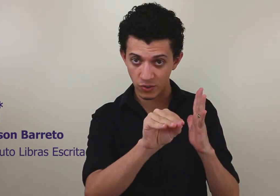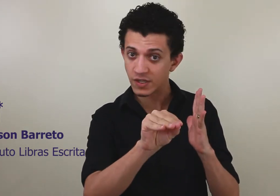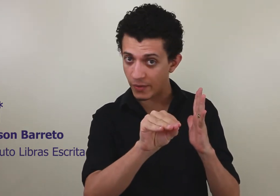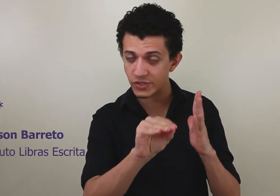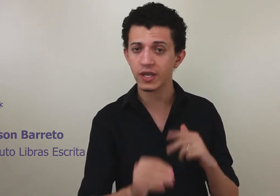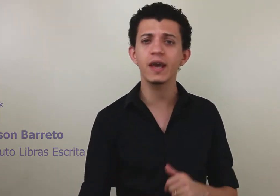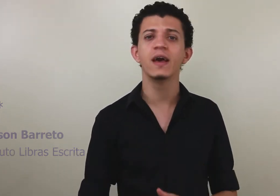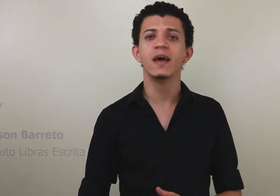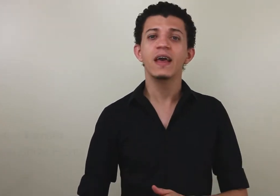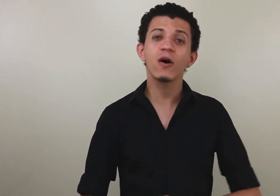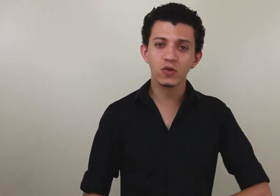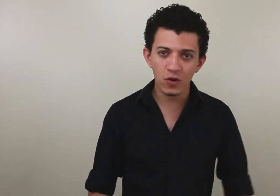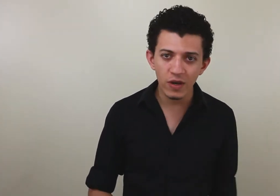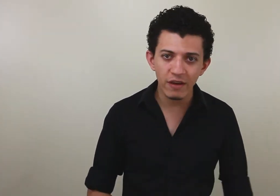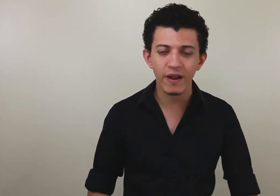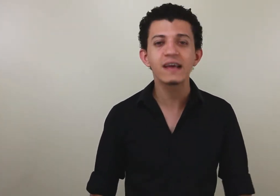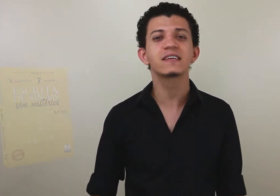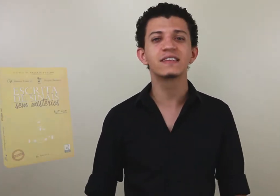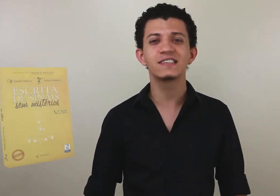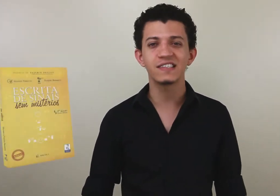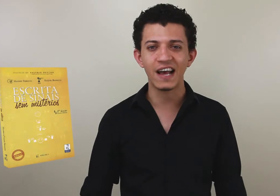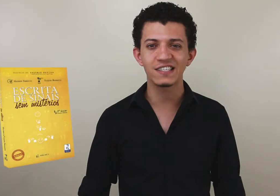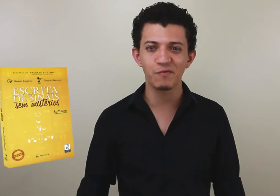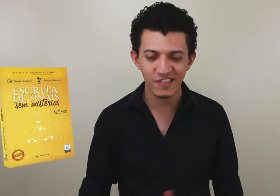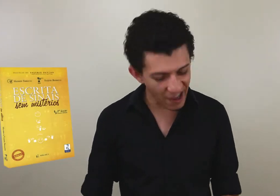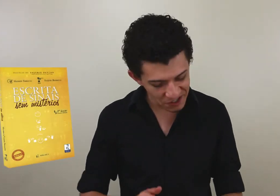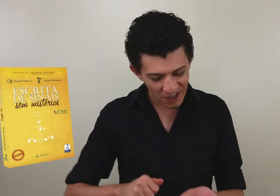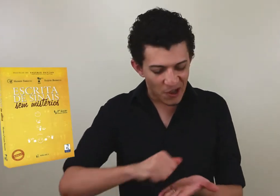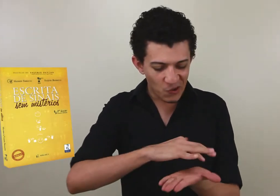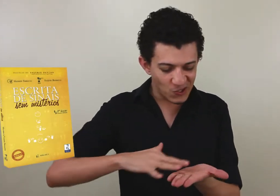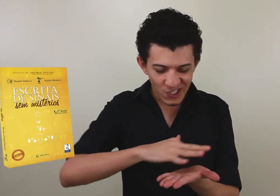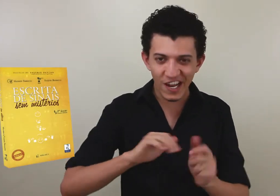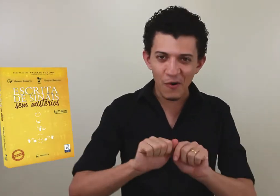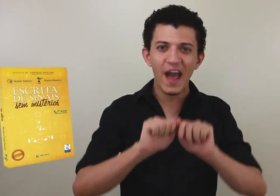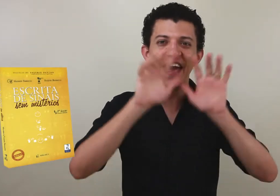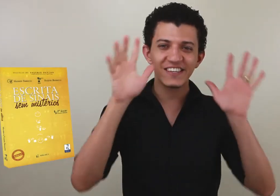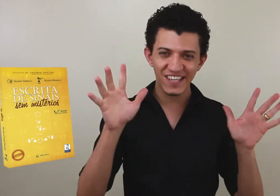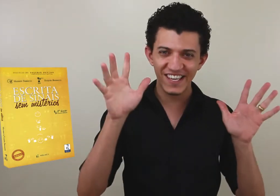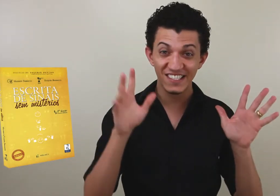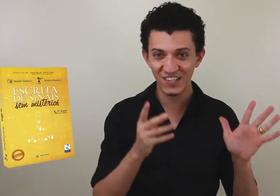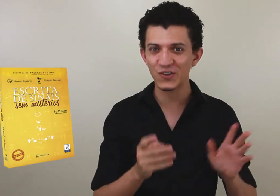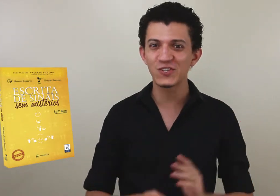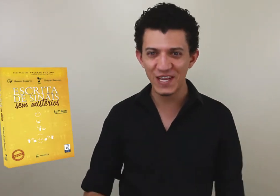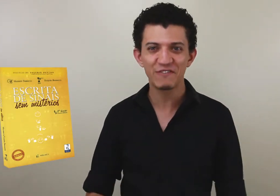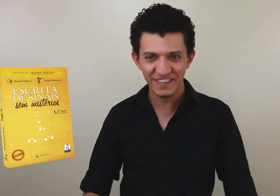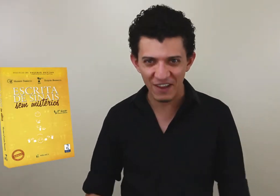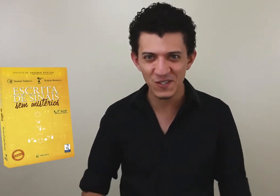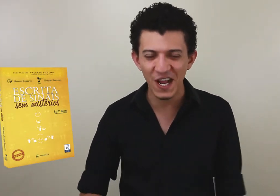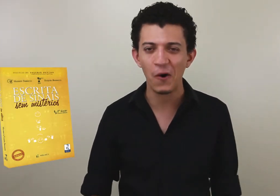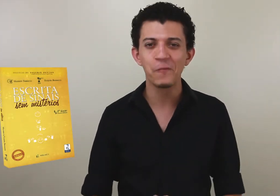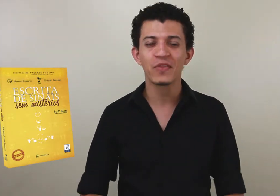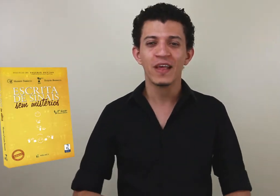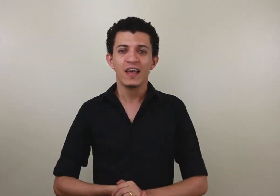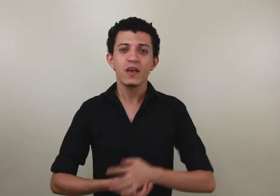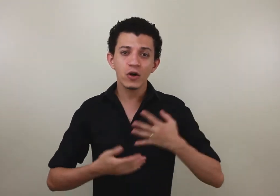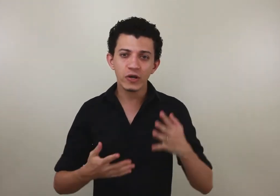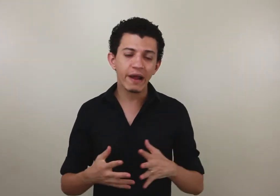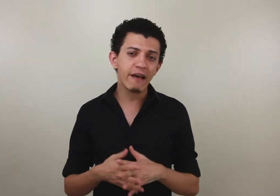cujo sinal é este aqui, e autor do livro Escrita de Sinais Sem Mistérios, cujo sinal é este aqui, sim, o nosso livro tem um sinal. E hoje eu quero